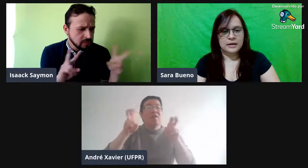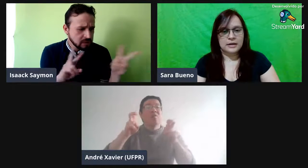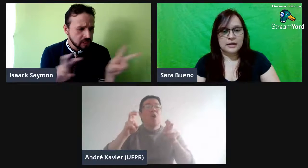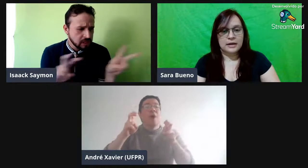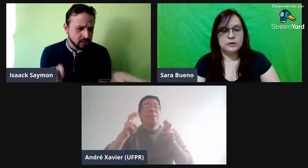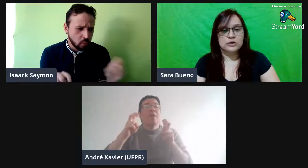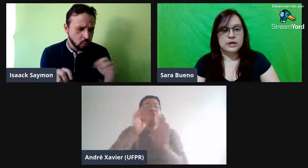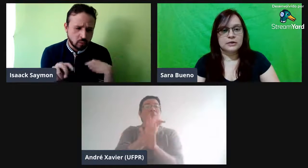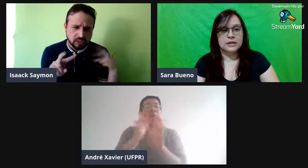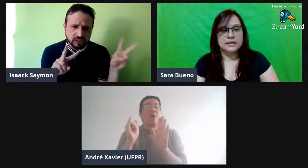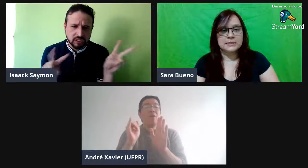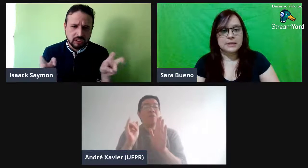O dicionário dele